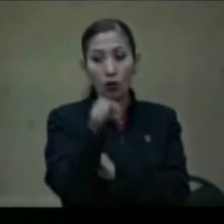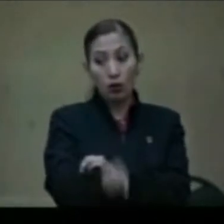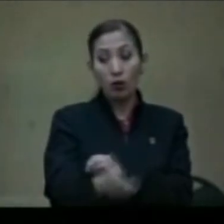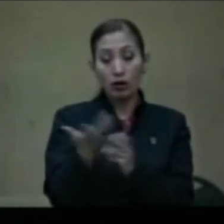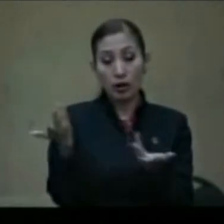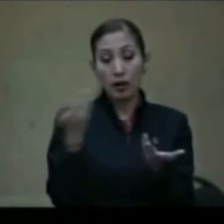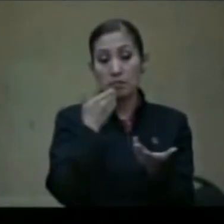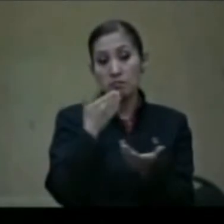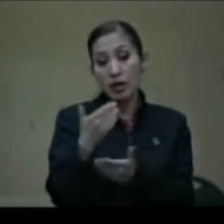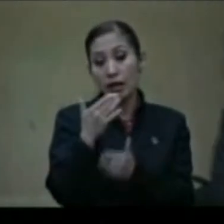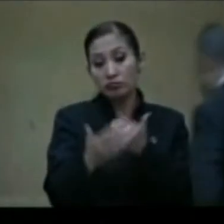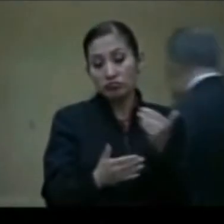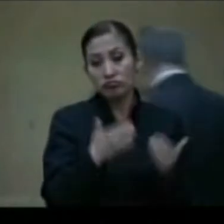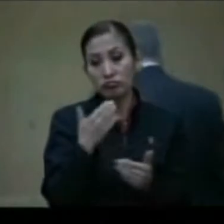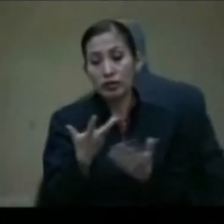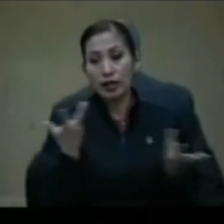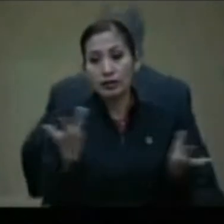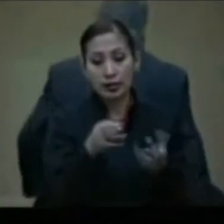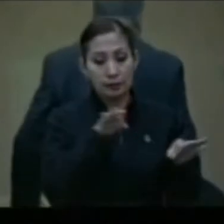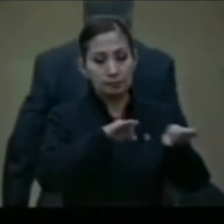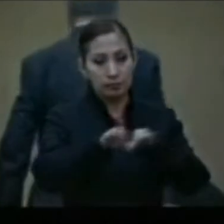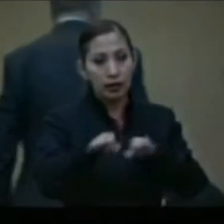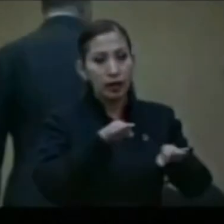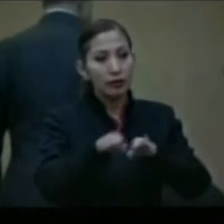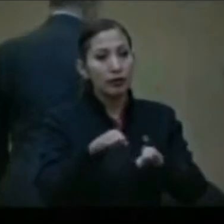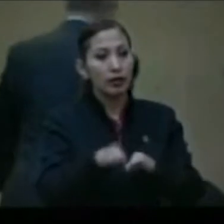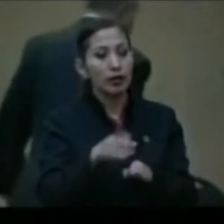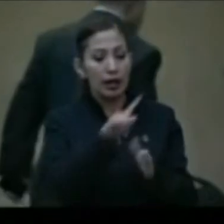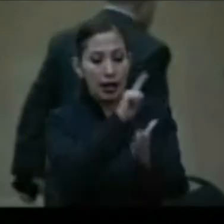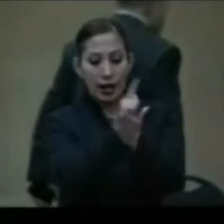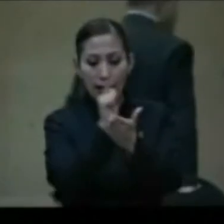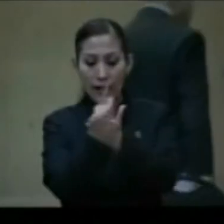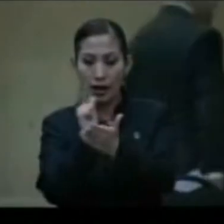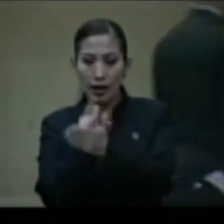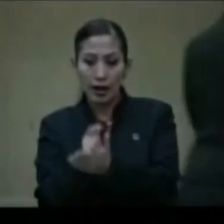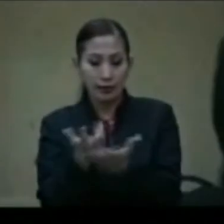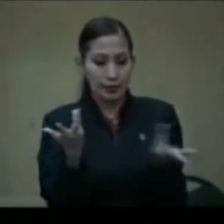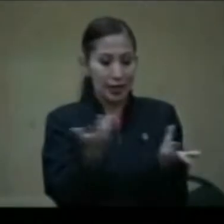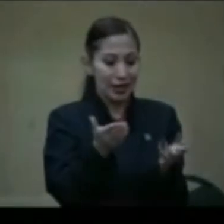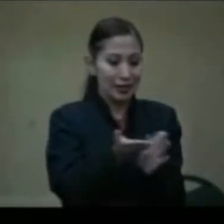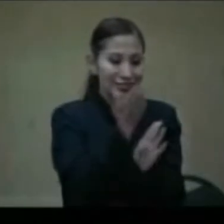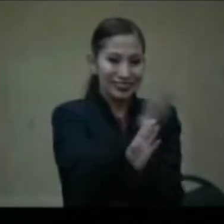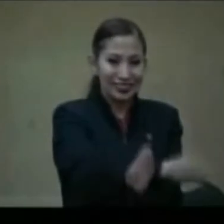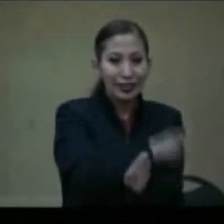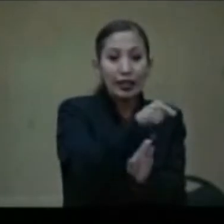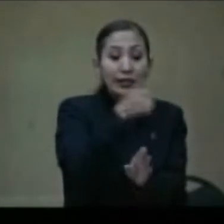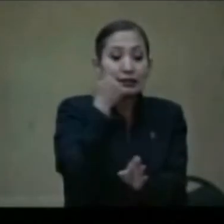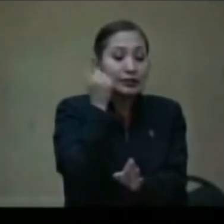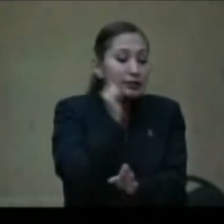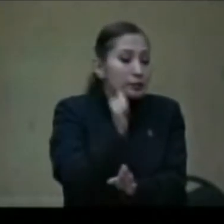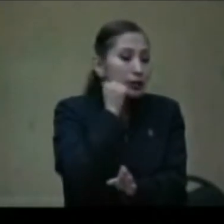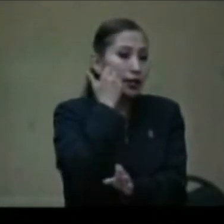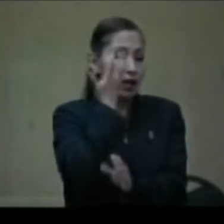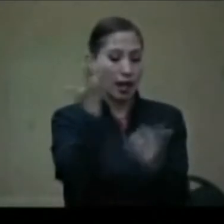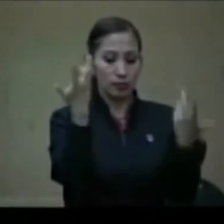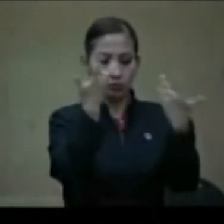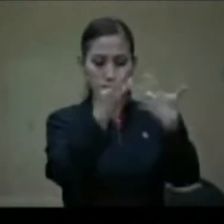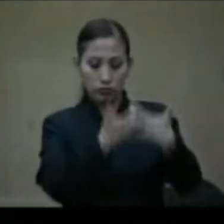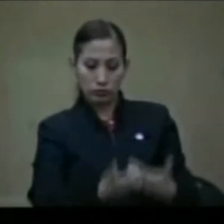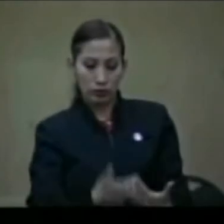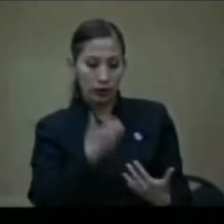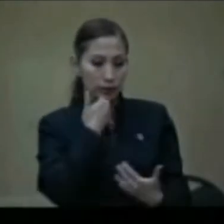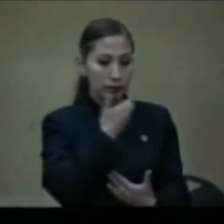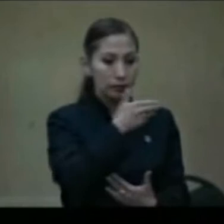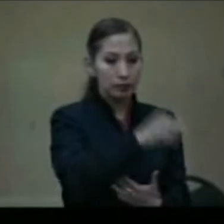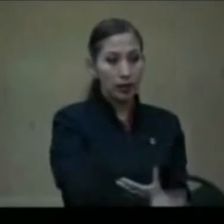fructífera e intensa relación de trabajo en las reformas que se han llevado a cabo a que buscan siempre la armonía con